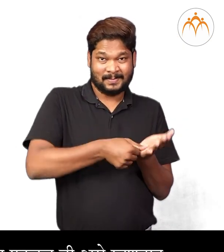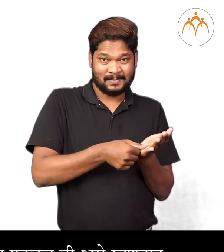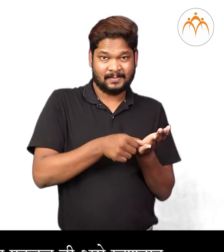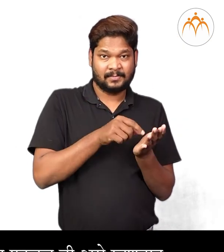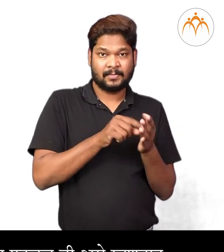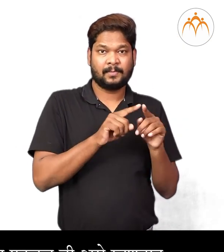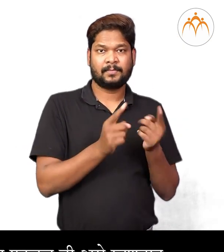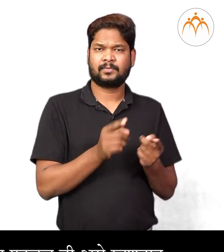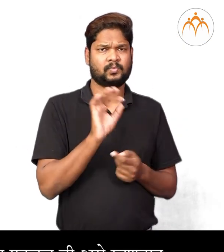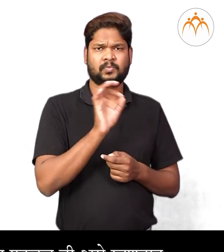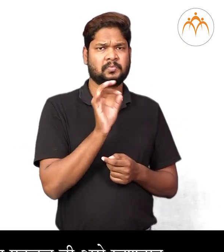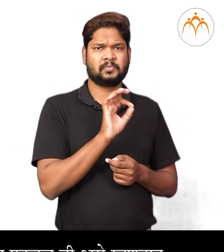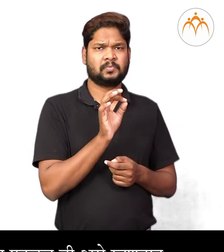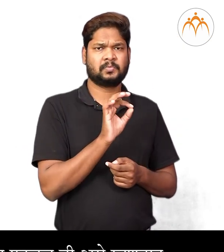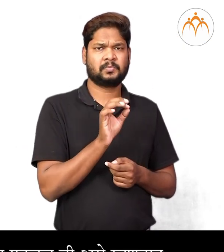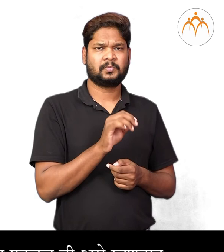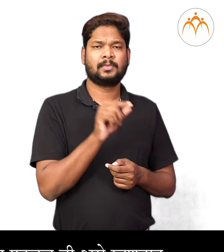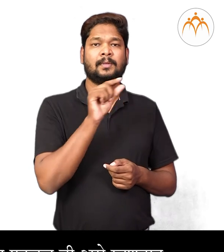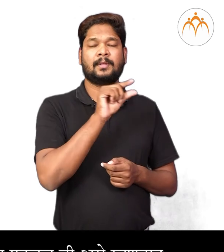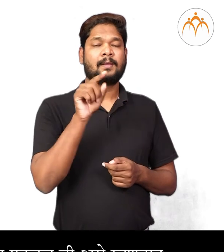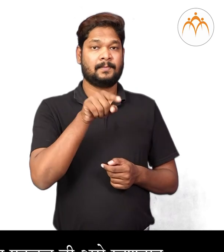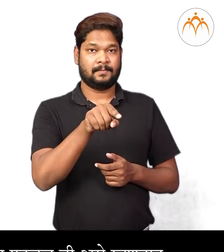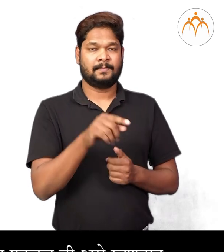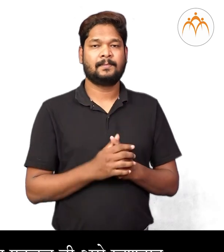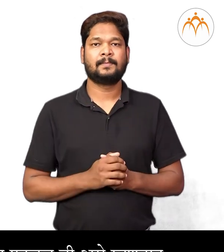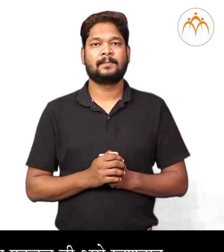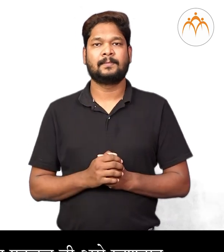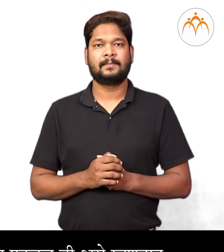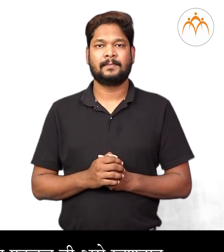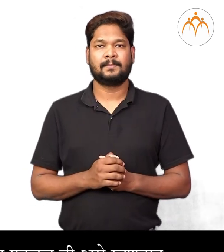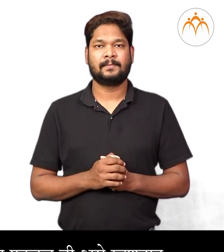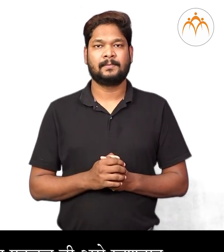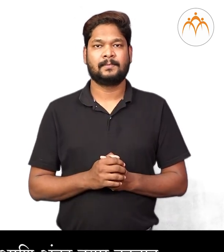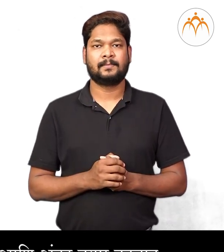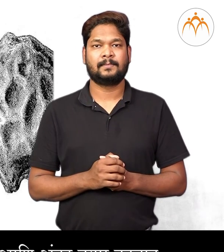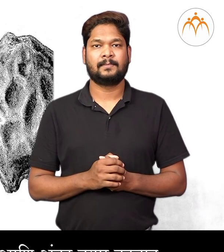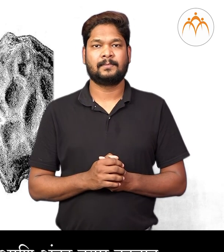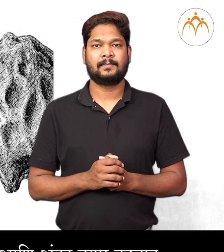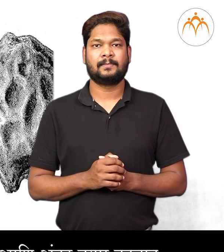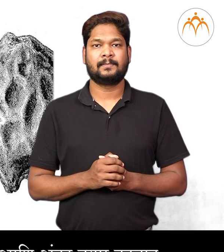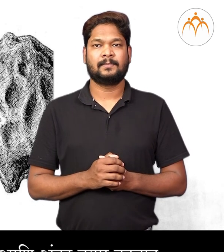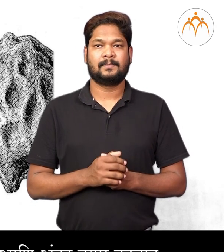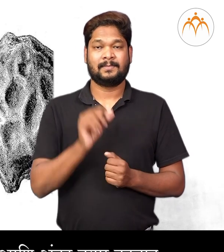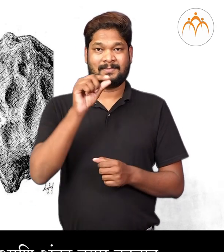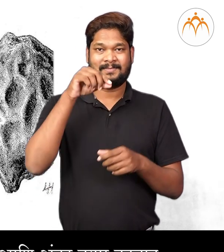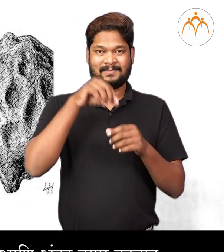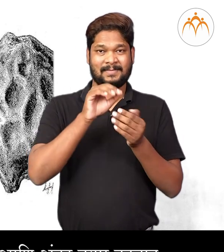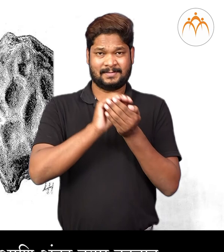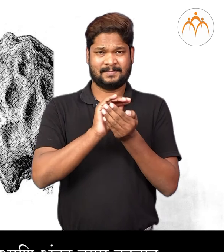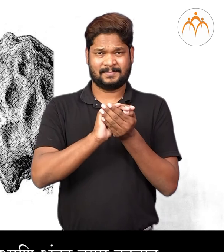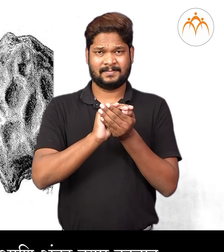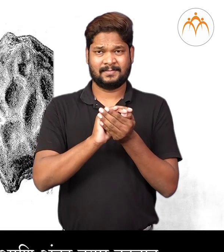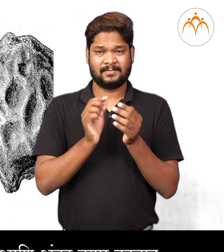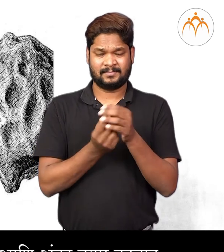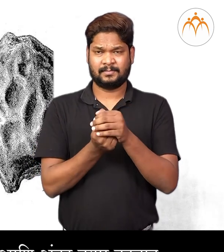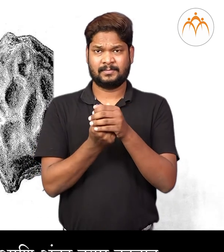दोन भाग होत नाईत, यानना एक दल भी असे मन्टात। या बीचा रुजल्यावर आदिमूल आणि